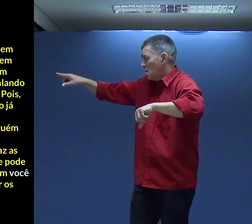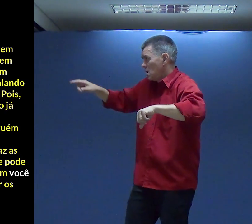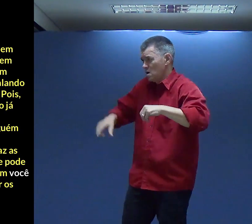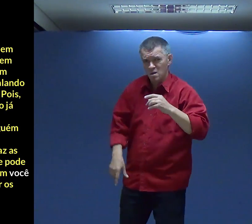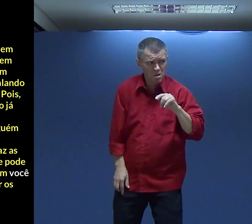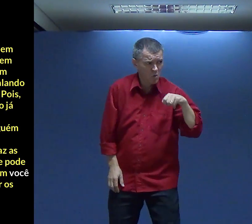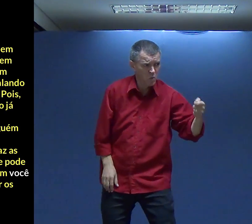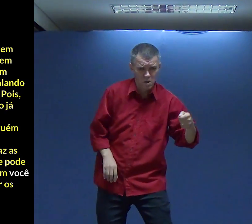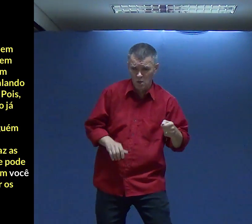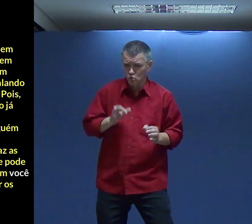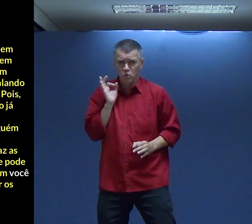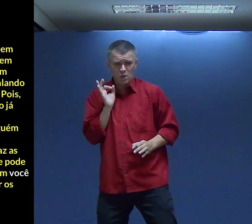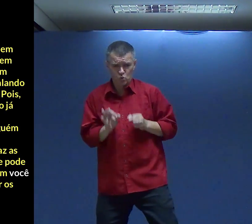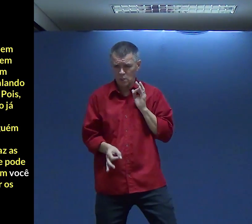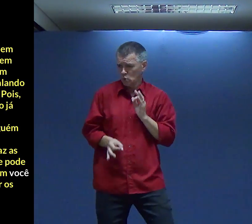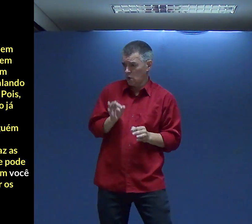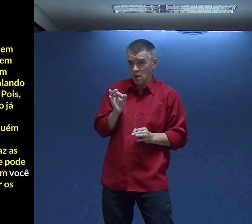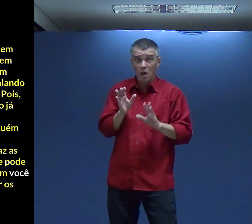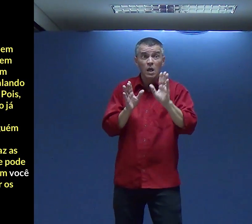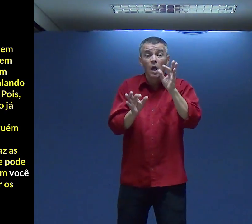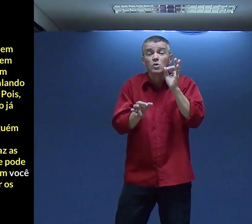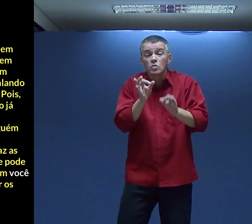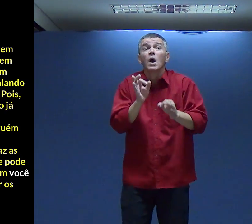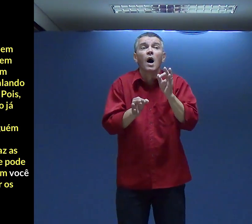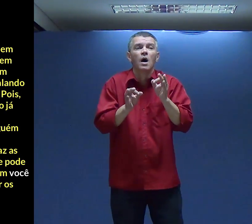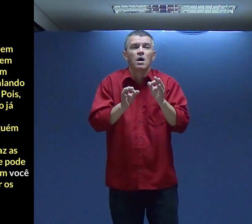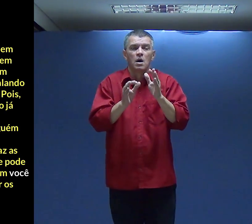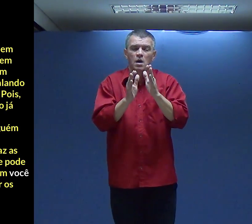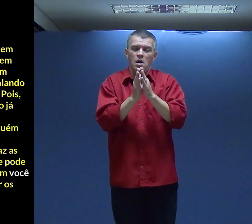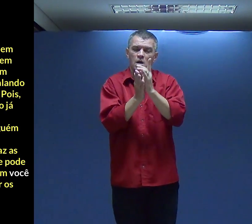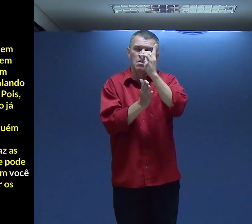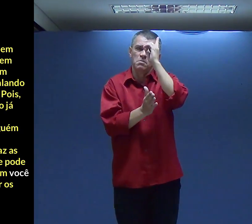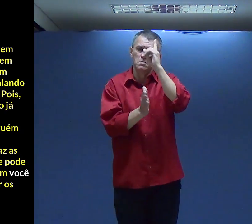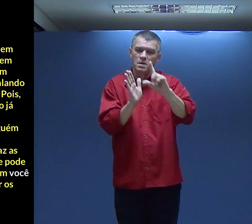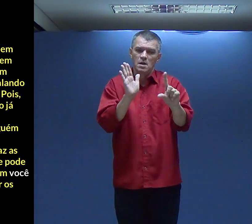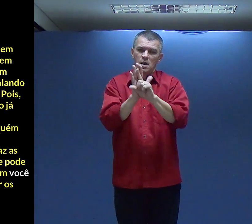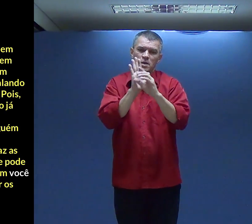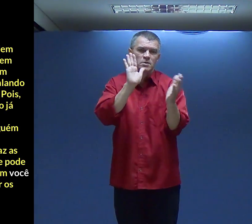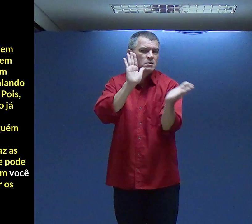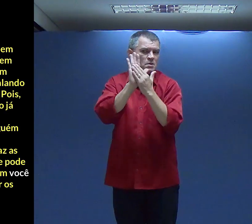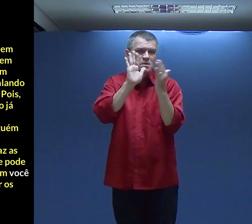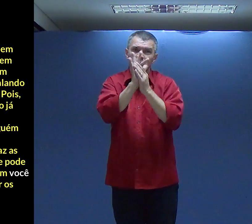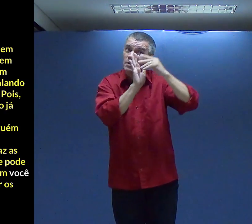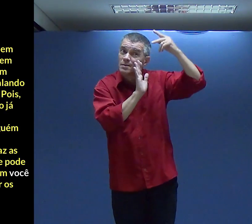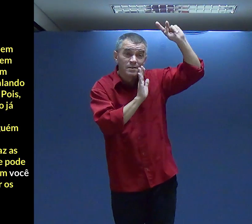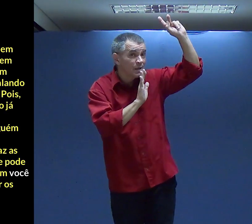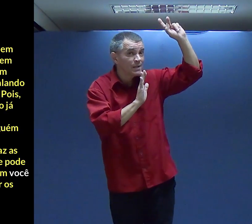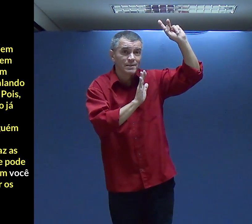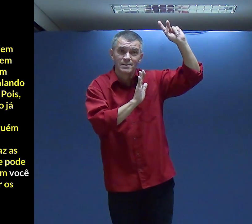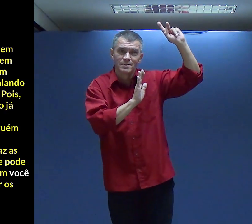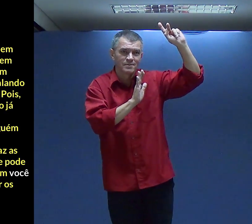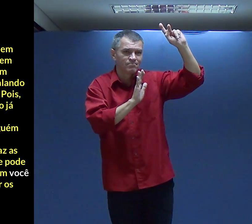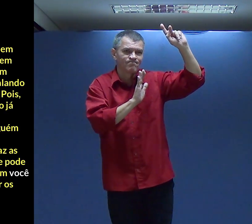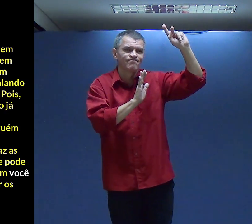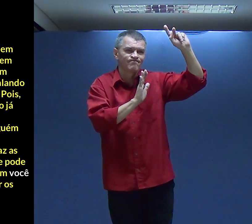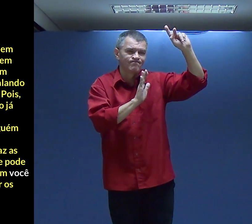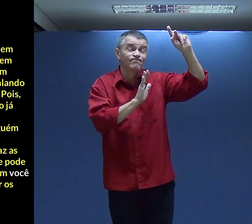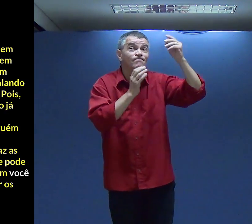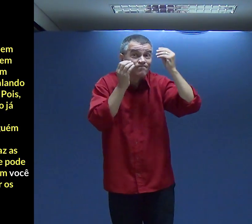Não é bom Então Se você julga Julga Julga Julga A Bíblia diz Que